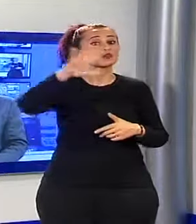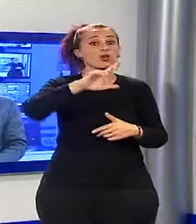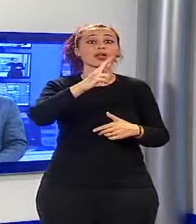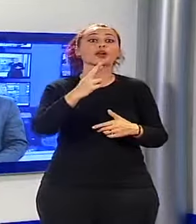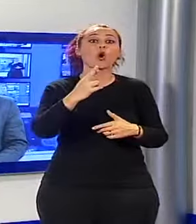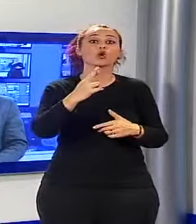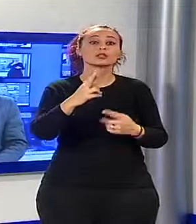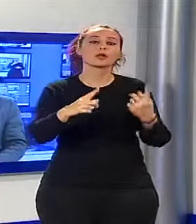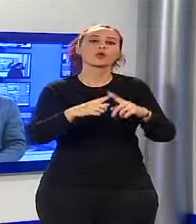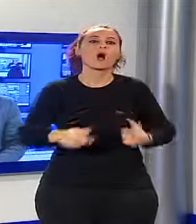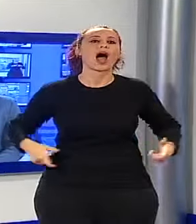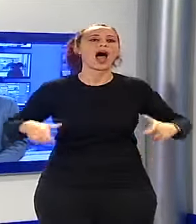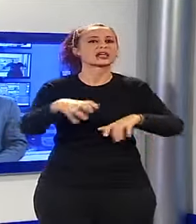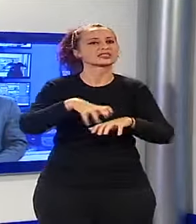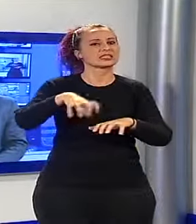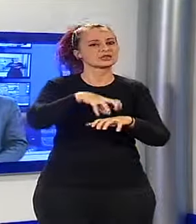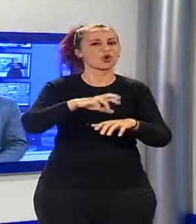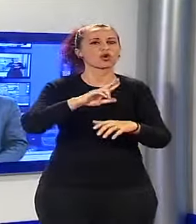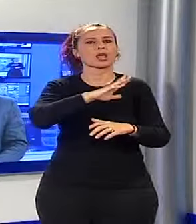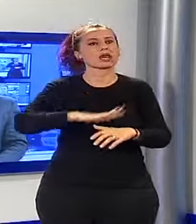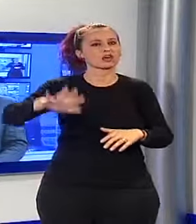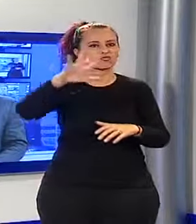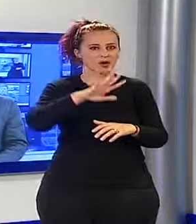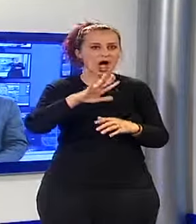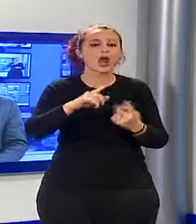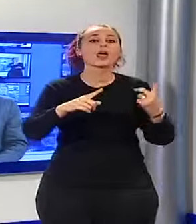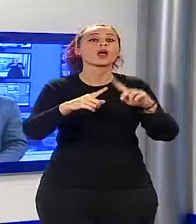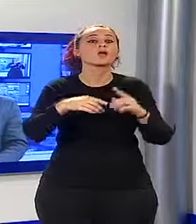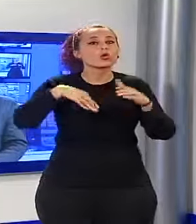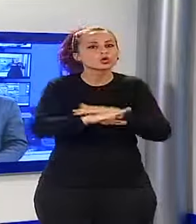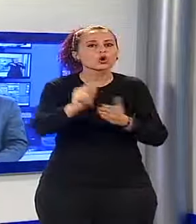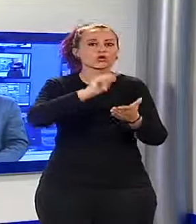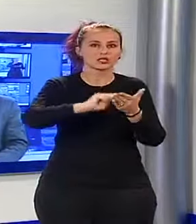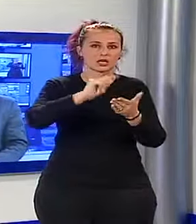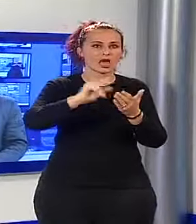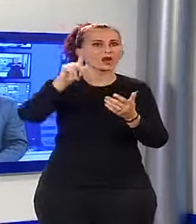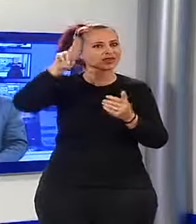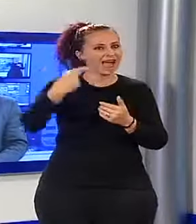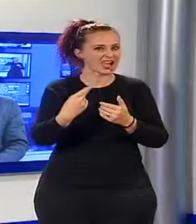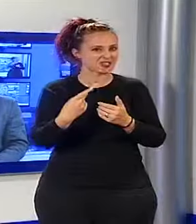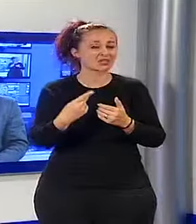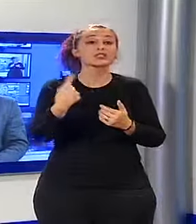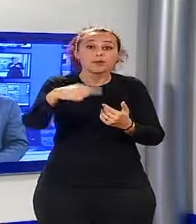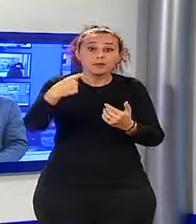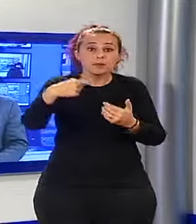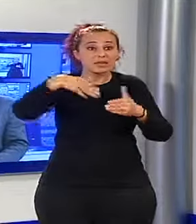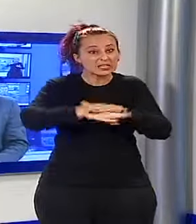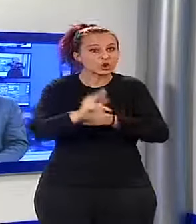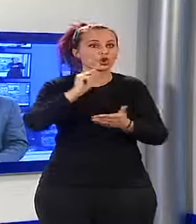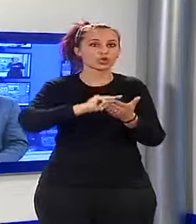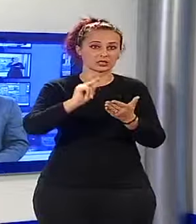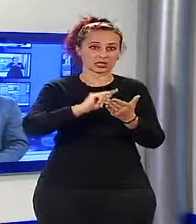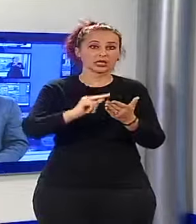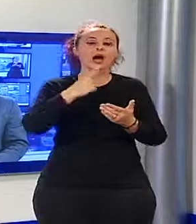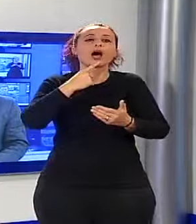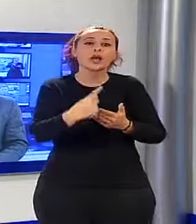regionale Vincenzo Ceccarelli e il sottosegretario Erasmo D'Angelis. Proprio il sottosegretario D'Angelis ha detto